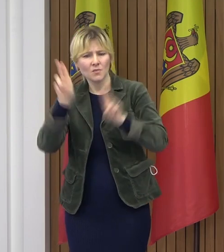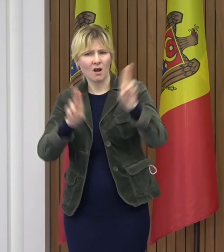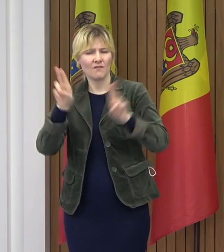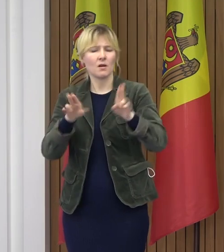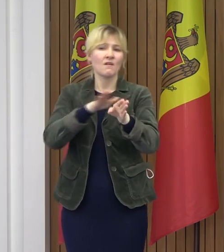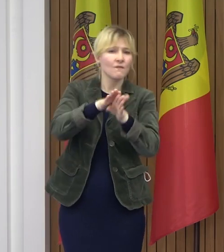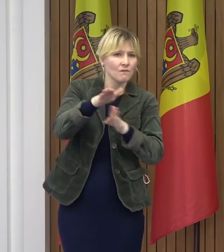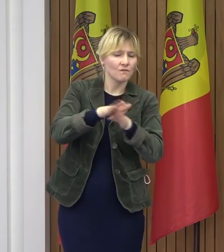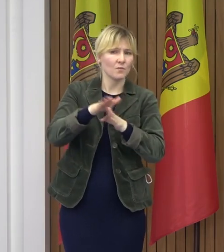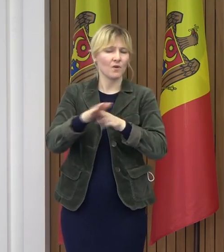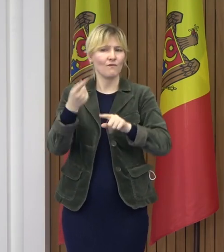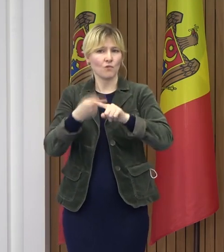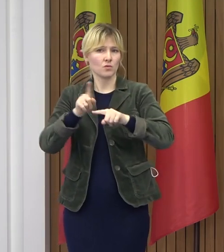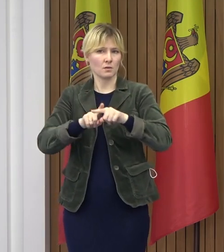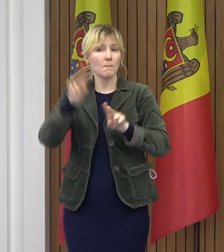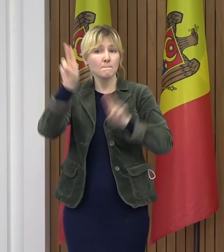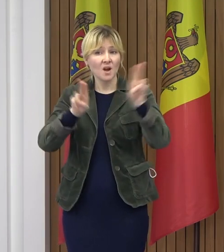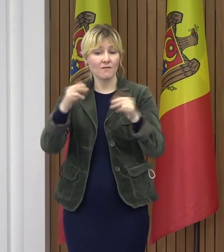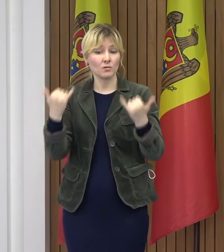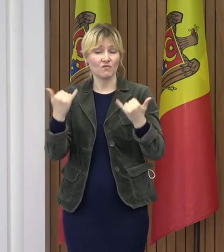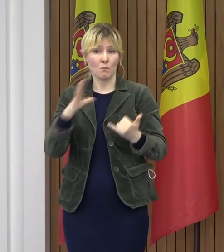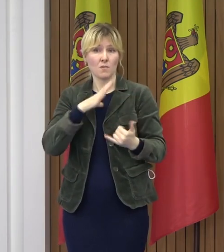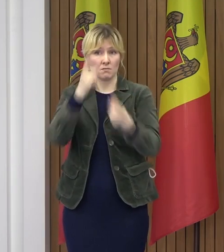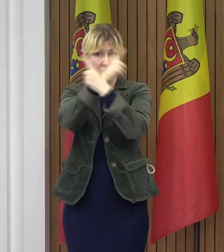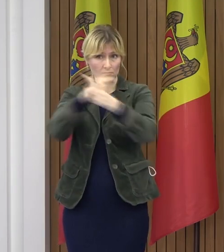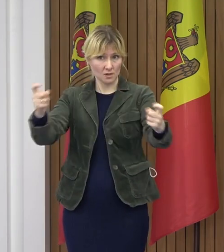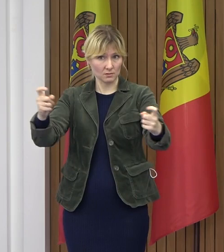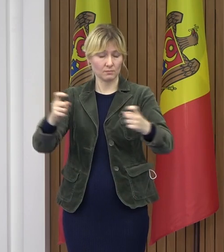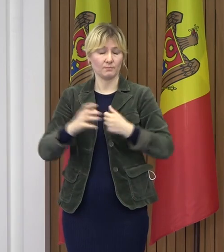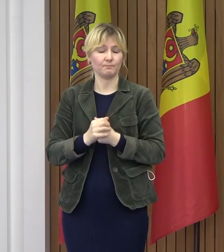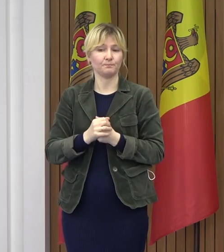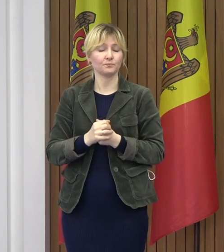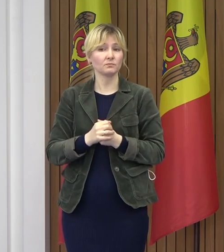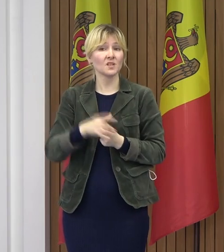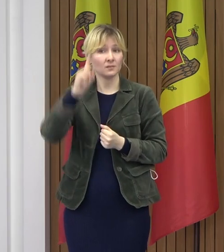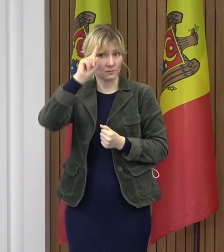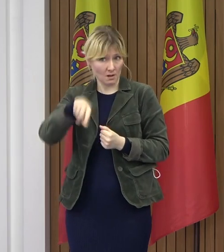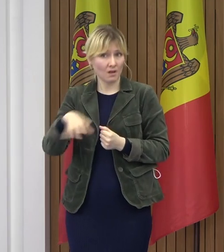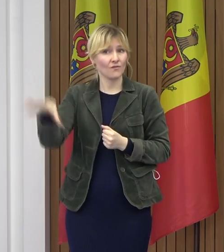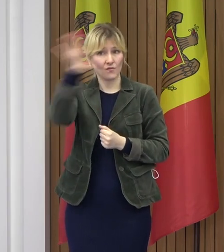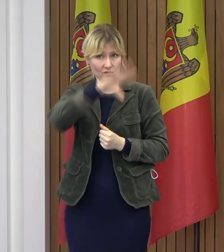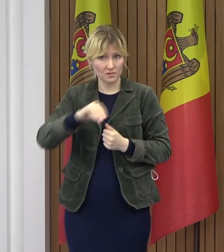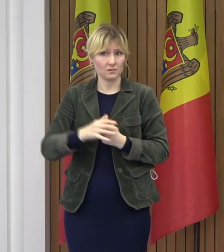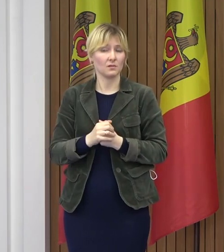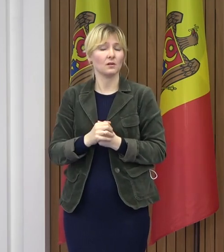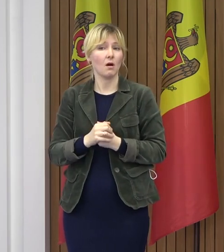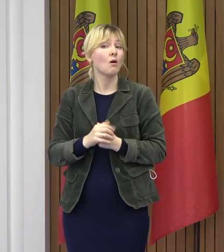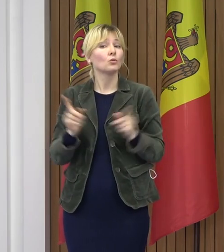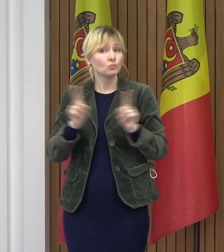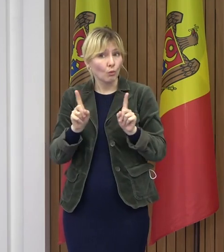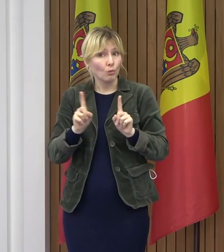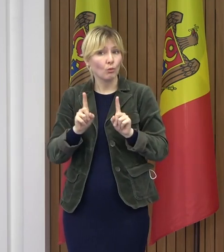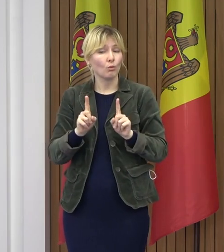a acestor restricții care au fost aprobate astăzi în cadrul ședinței. Cunoașteți cu toții că